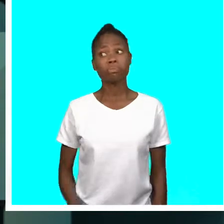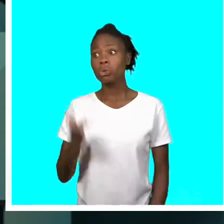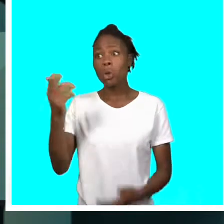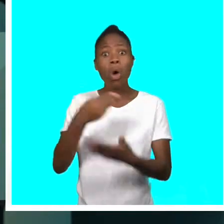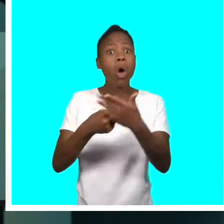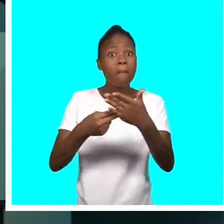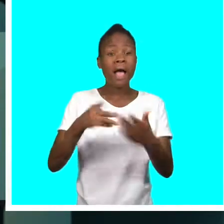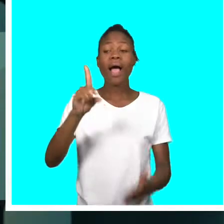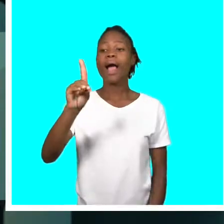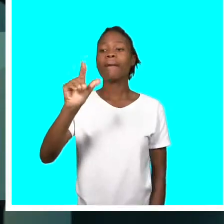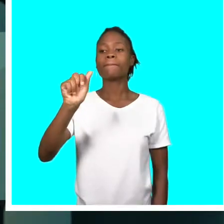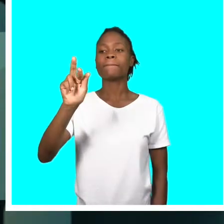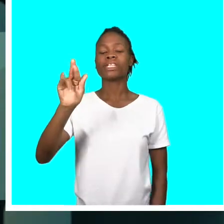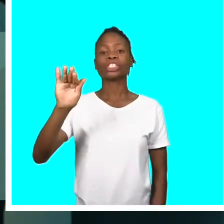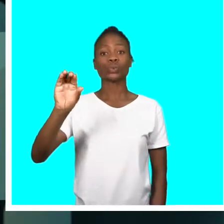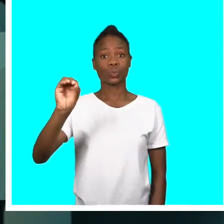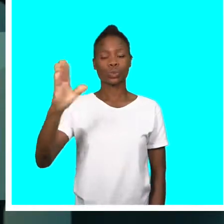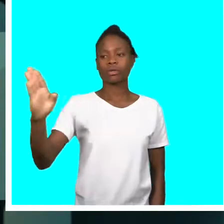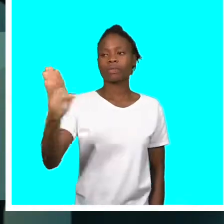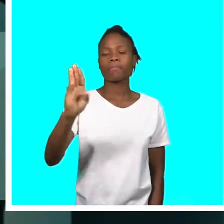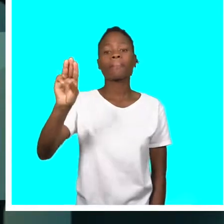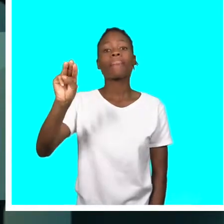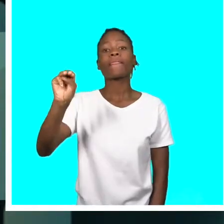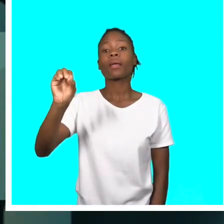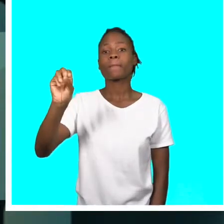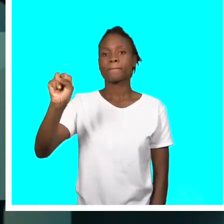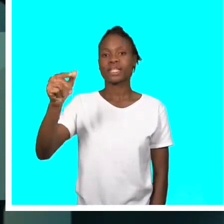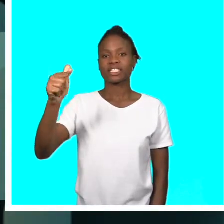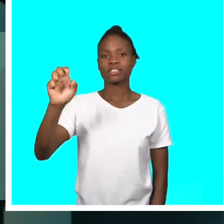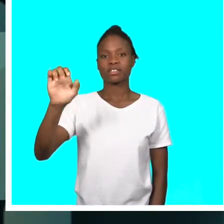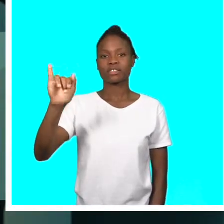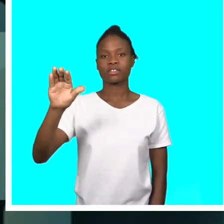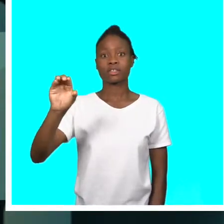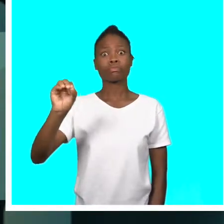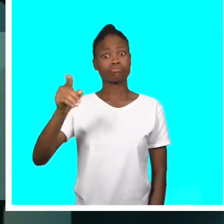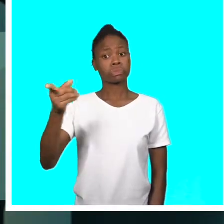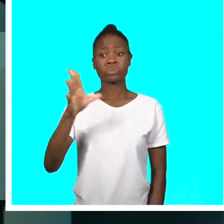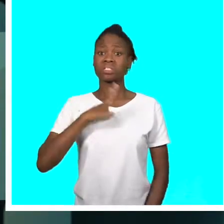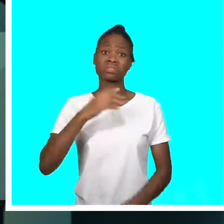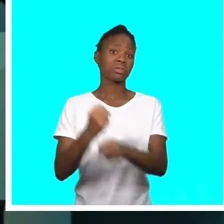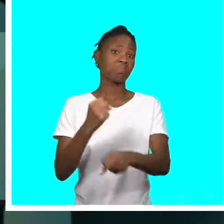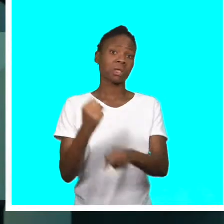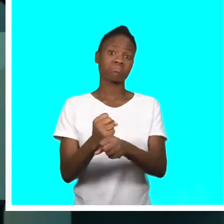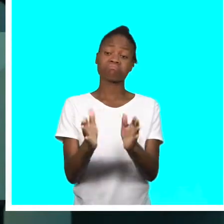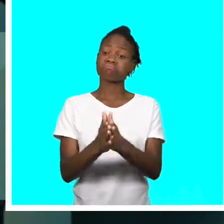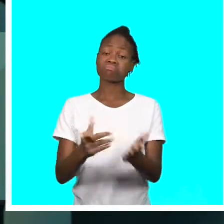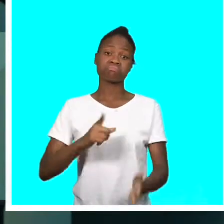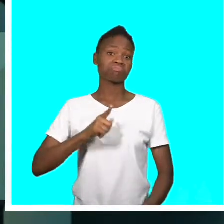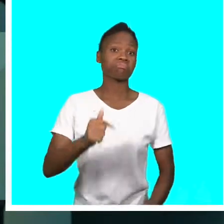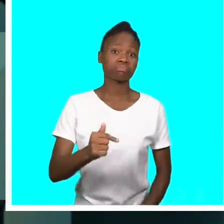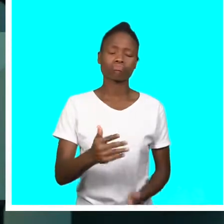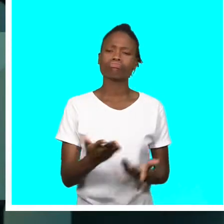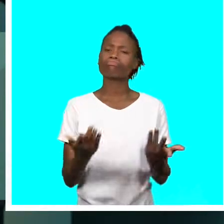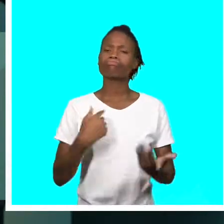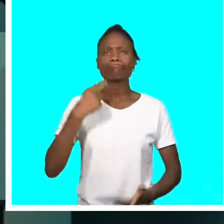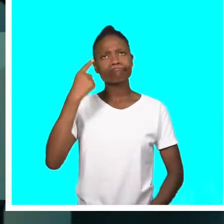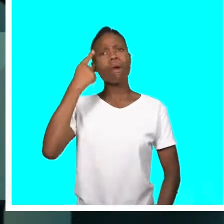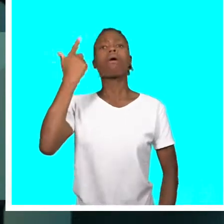Atualmente sem emprego, Dário Monteiro, que não se considera talentoso, dedica seu tempo ao